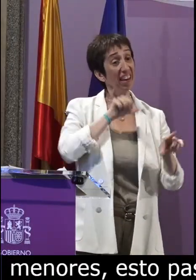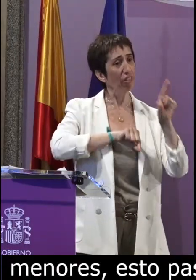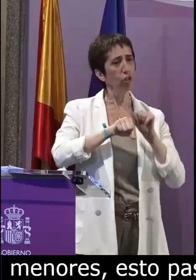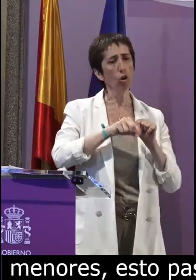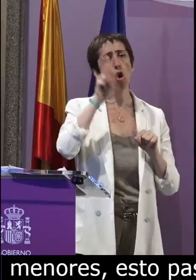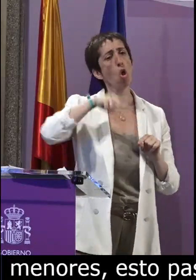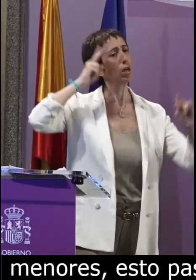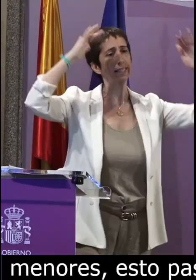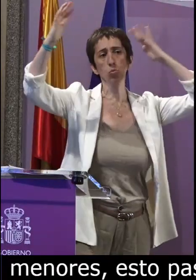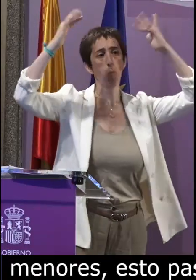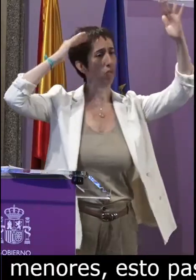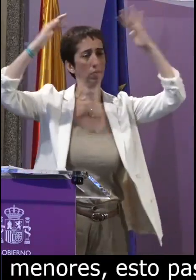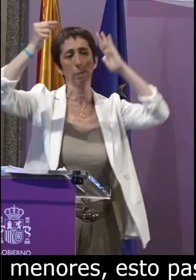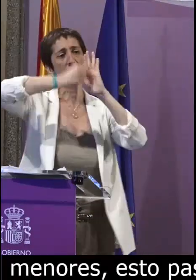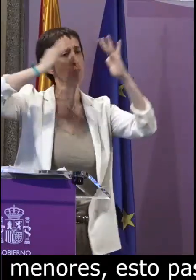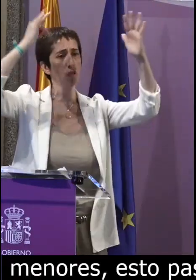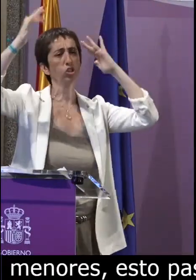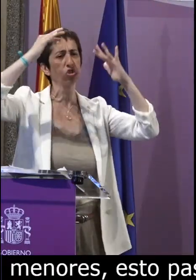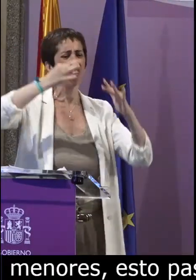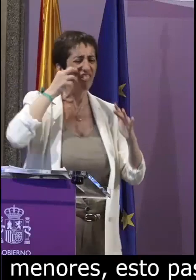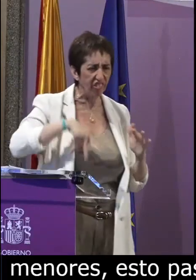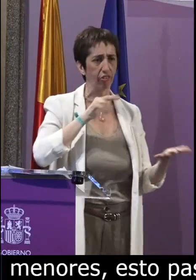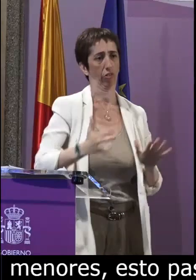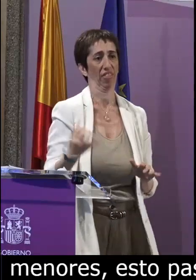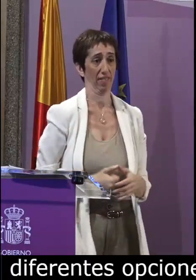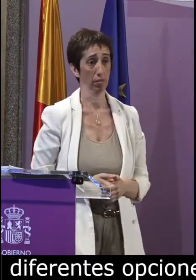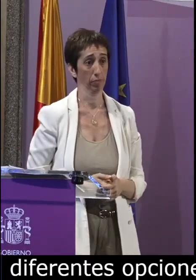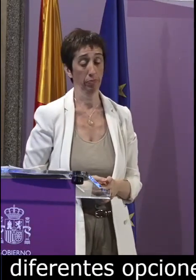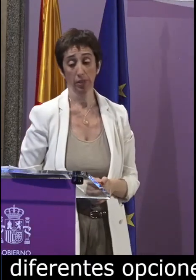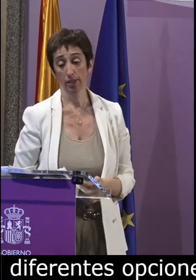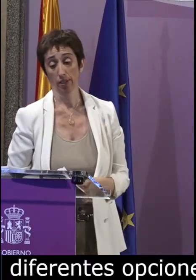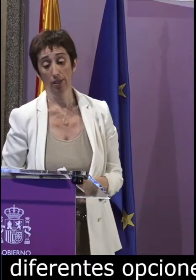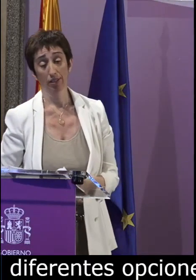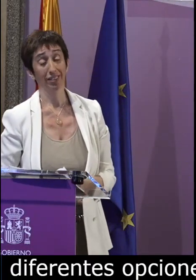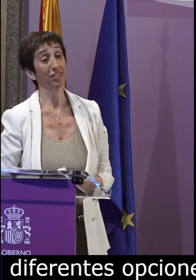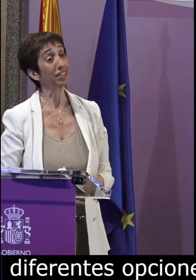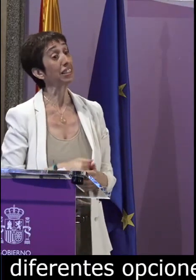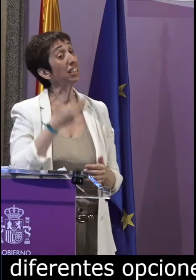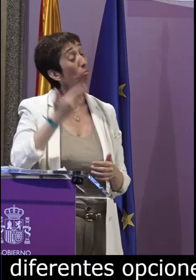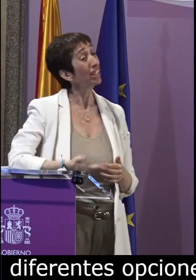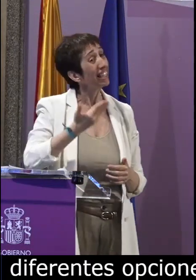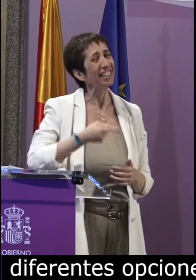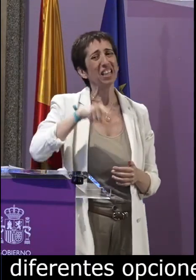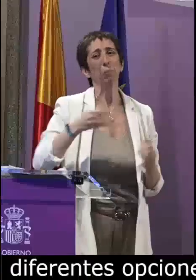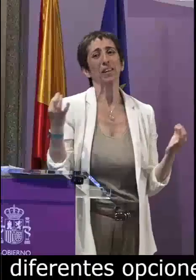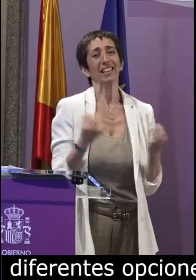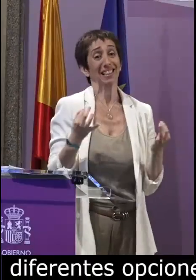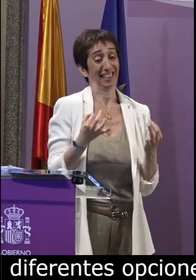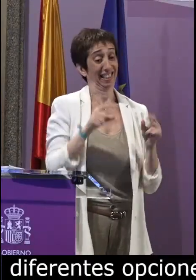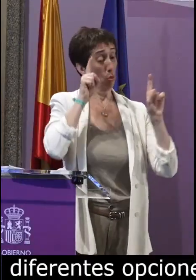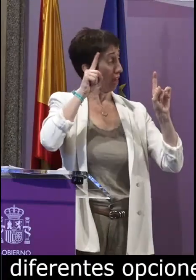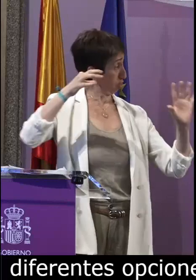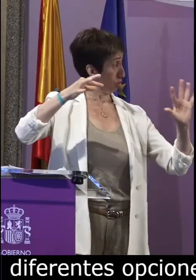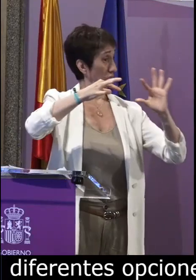si no hay elección si no hay opciones yo no puedo no puedo tener este derecho de libre elección es